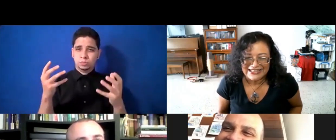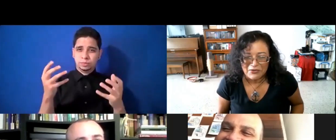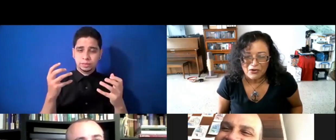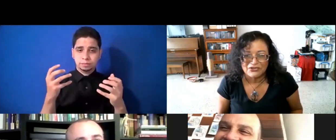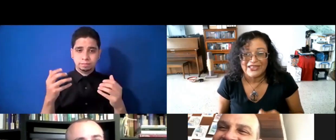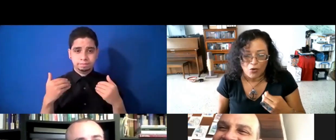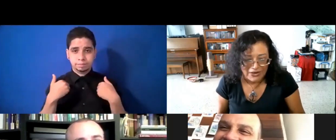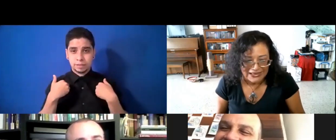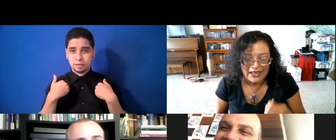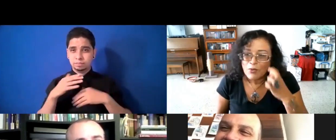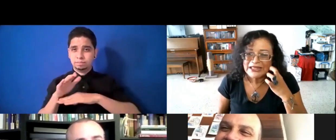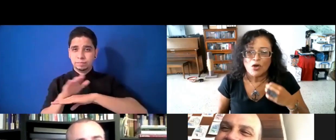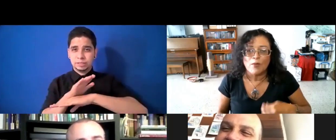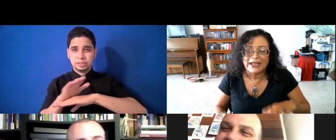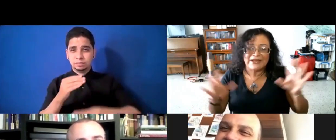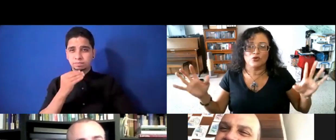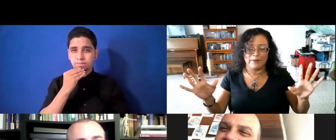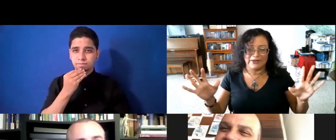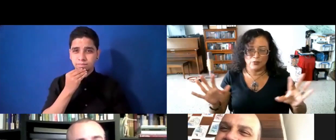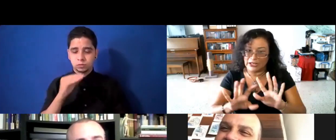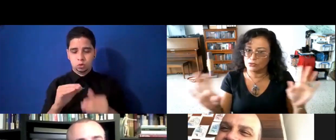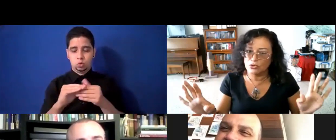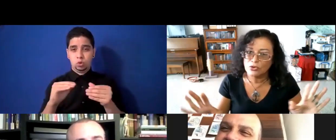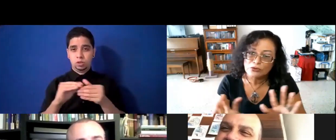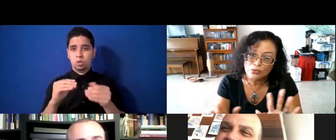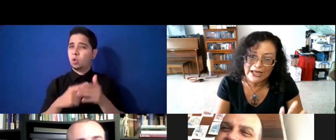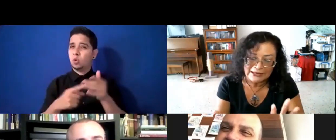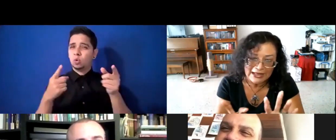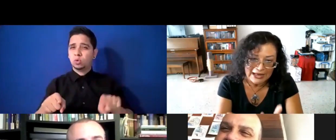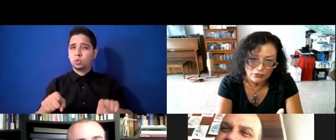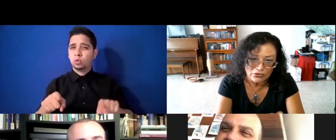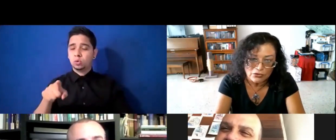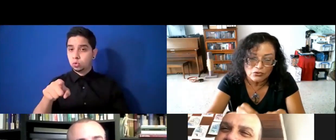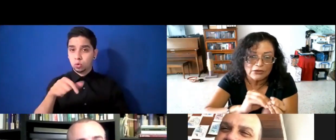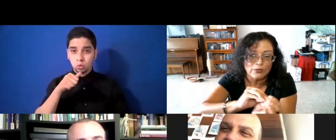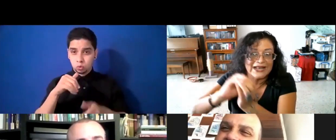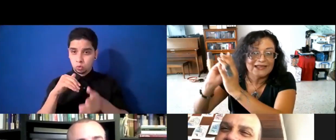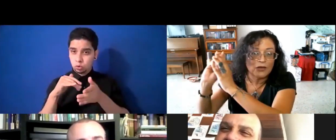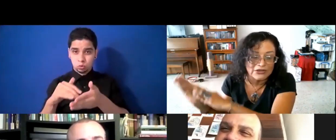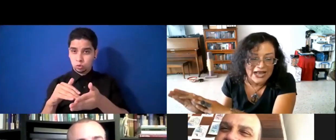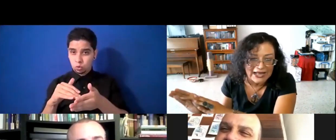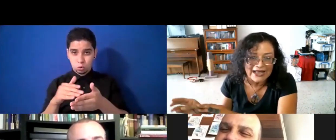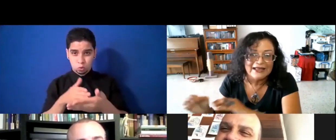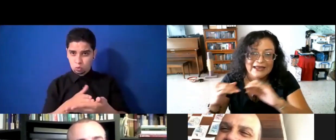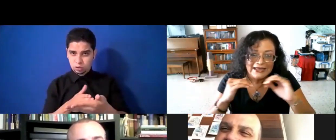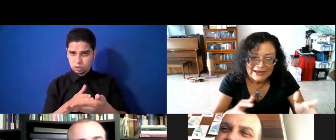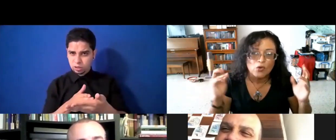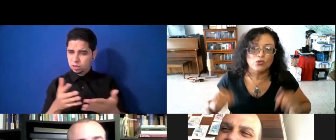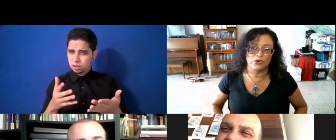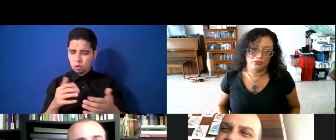de tener un negocio de comida. Cuéntanos qué pasó. ¿Qué pasó? Porque tú no estudiaste esto, sino de otra área. ¿Y qué ocurrió?